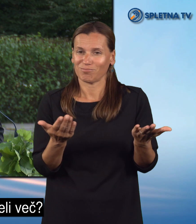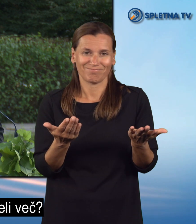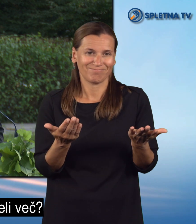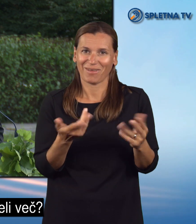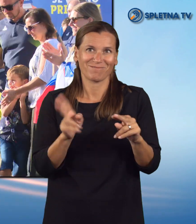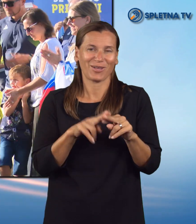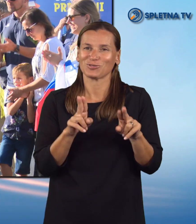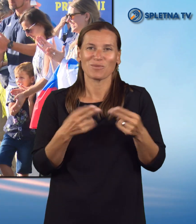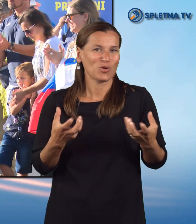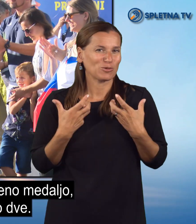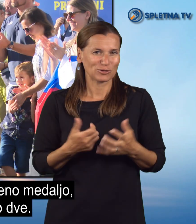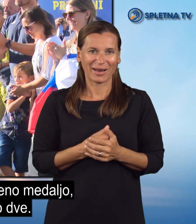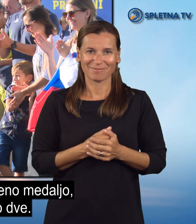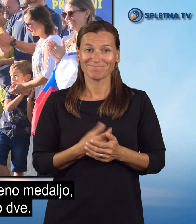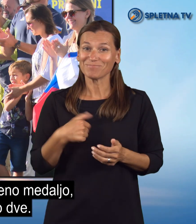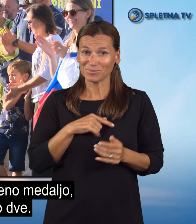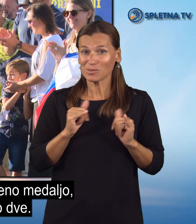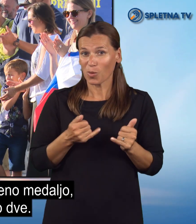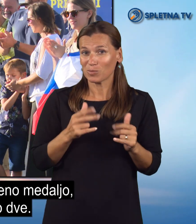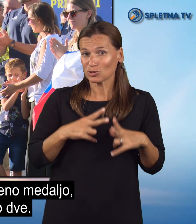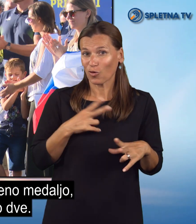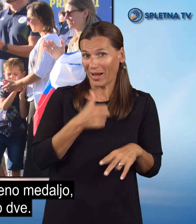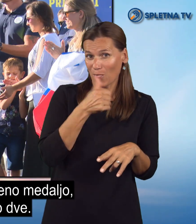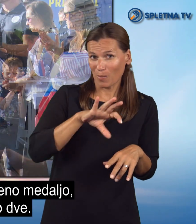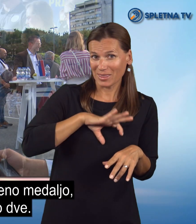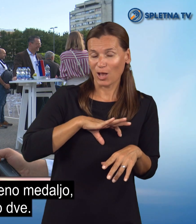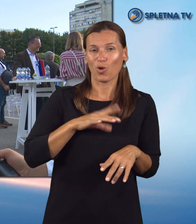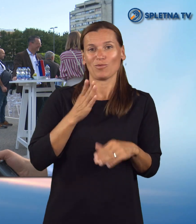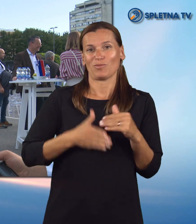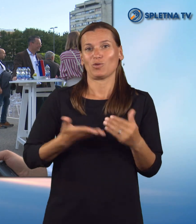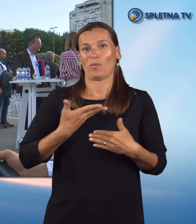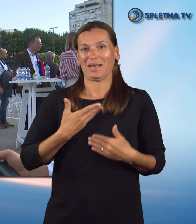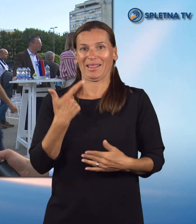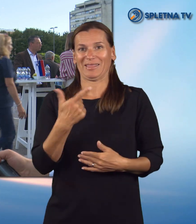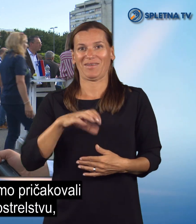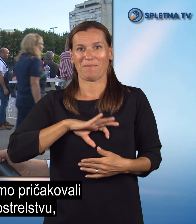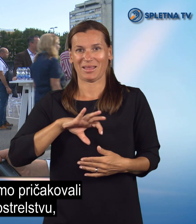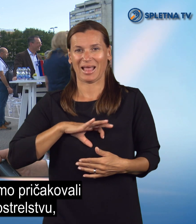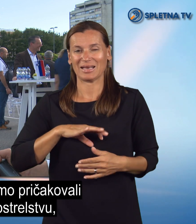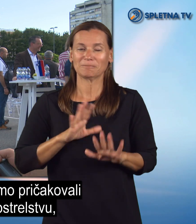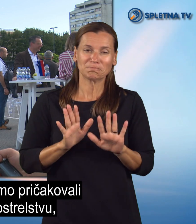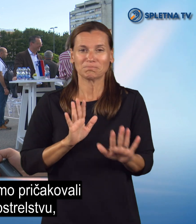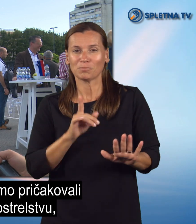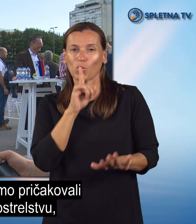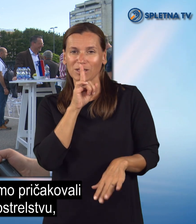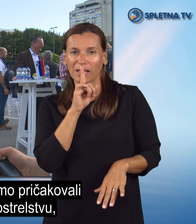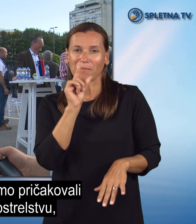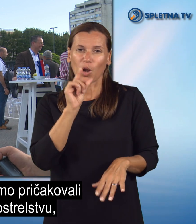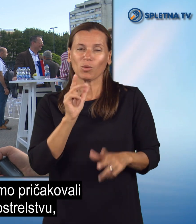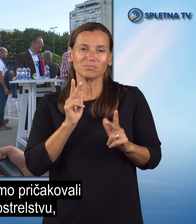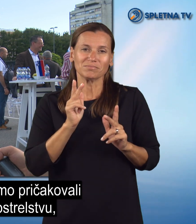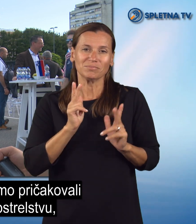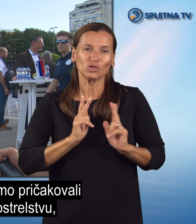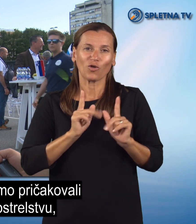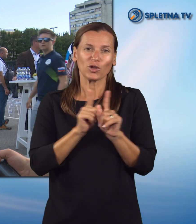želeli več. Pričakovali smo eno medaljo, dobili smo dve, no, tudi potihno smo pričakovali v